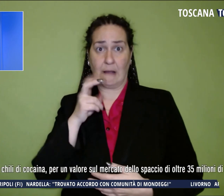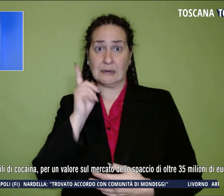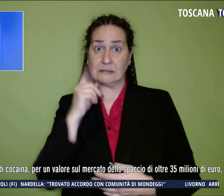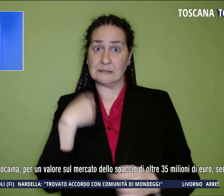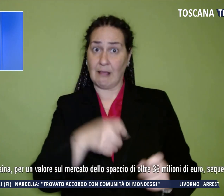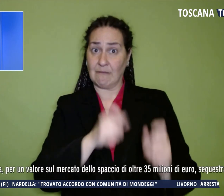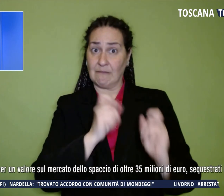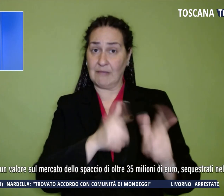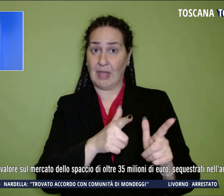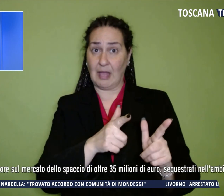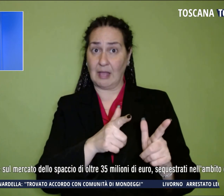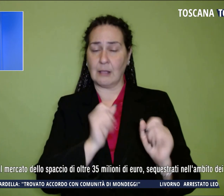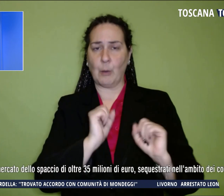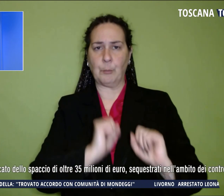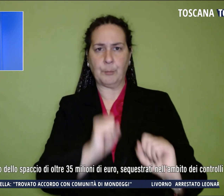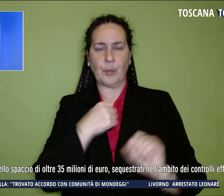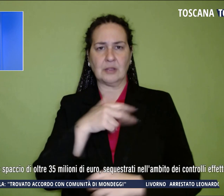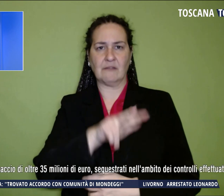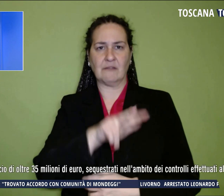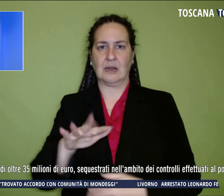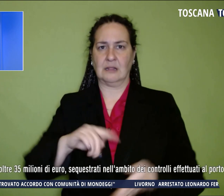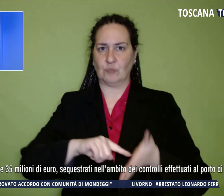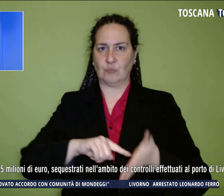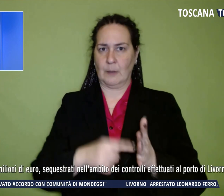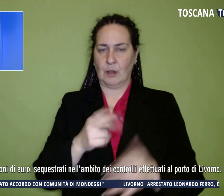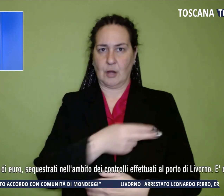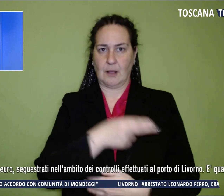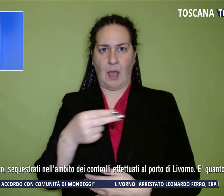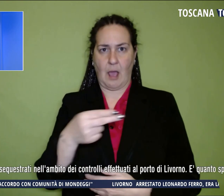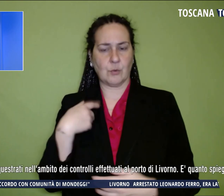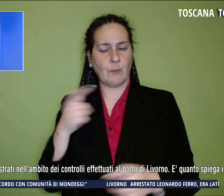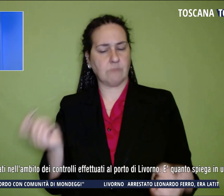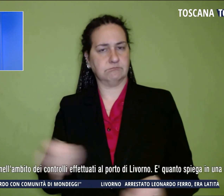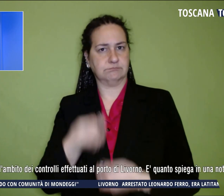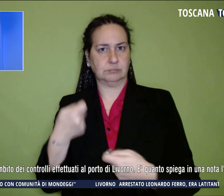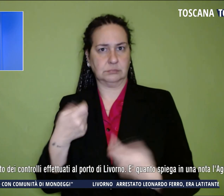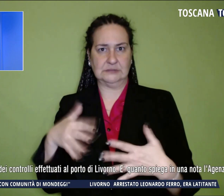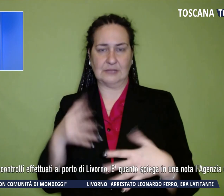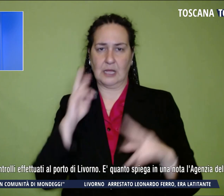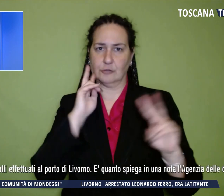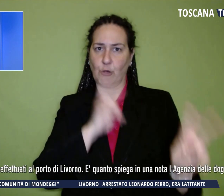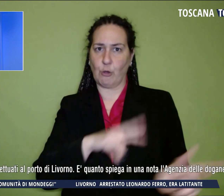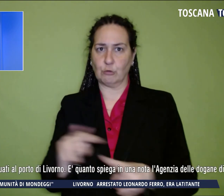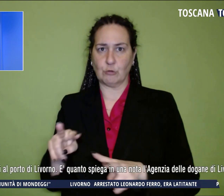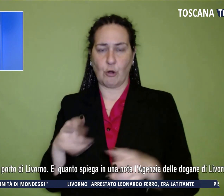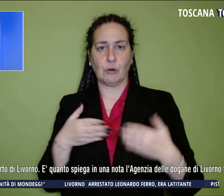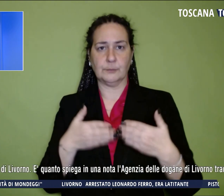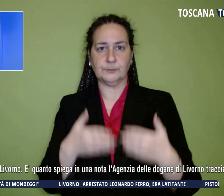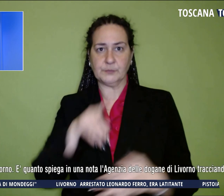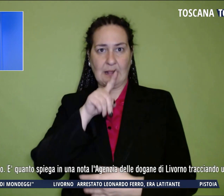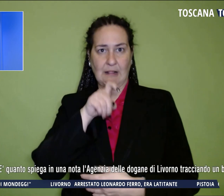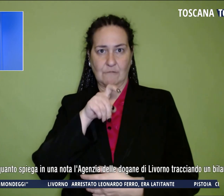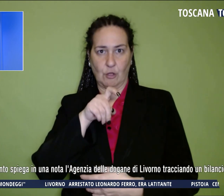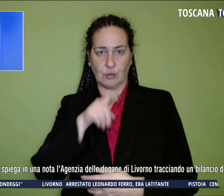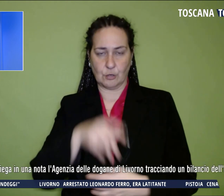oltre 35 milioni di euro, sequestrati nell'ambito dei controlli fatti al porto di Livorno e quanto spiega